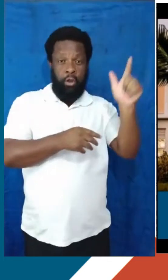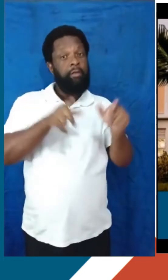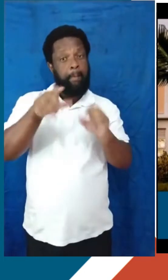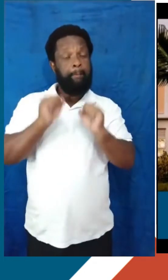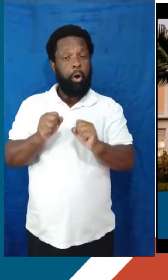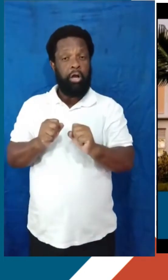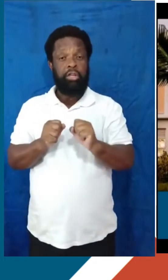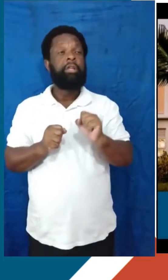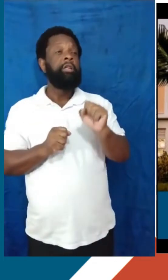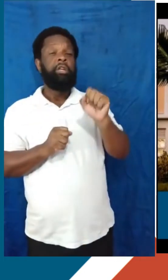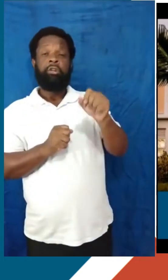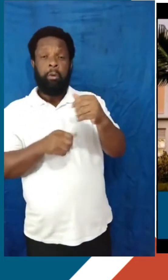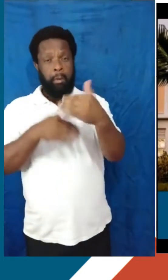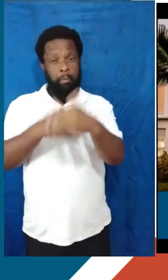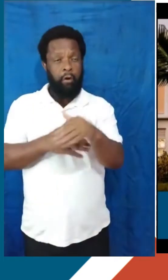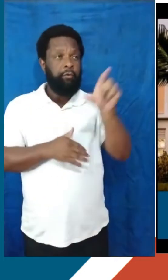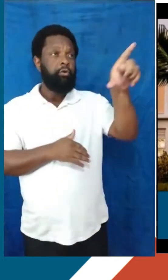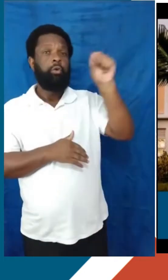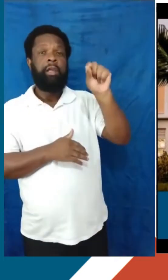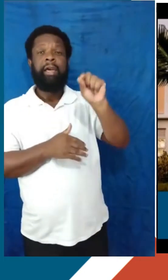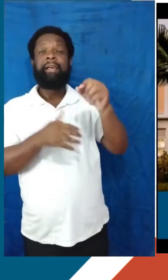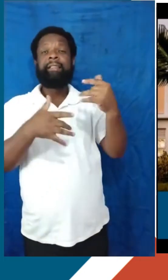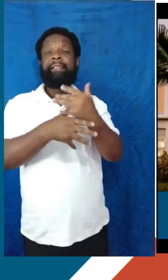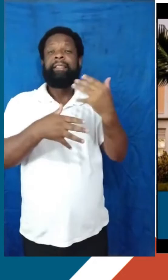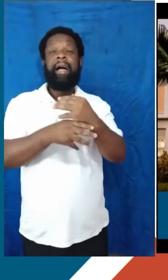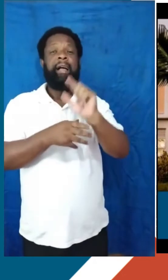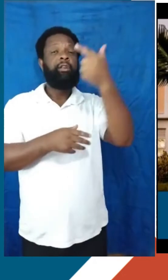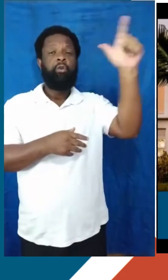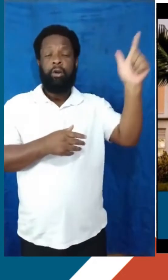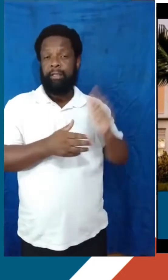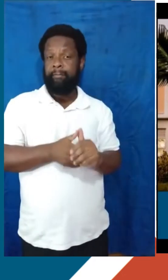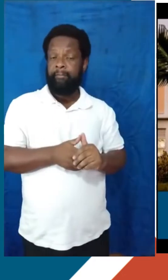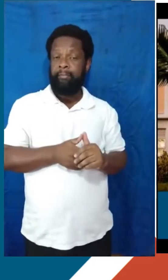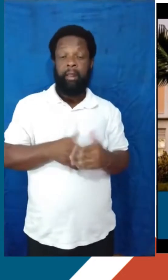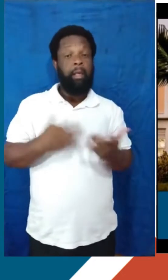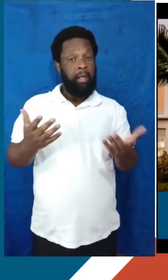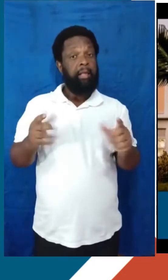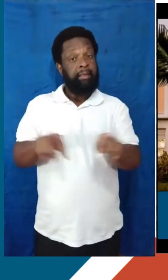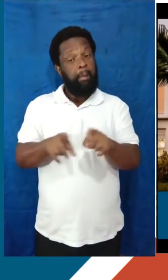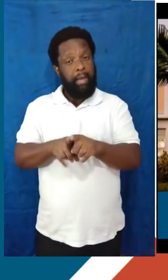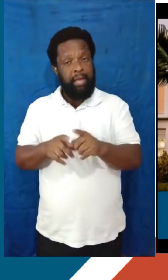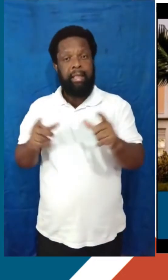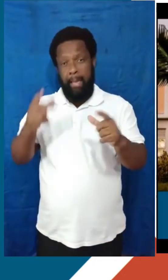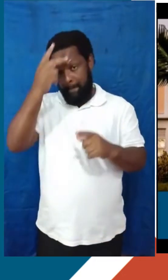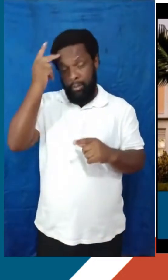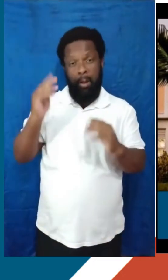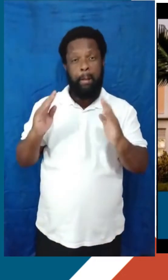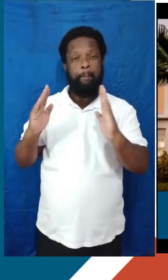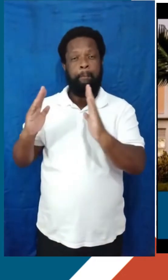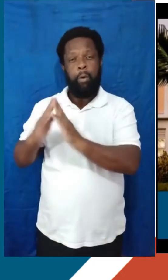candidatarem para universidades fora do estado e da cidade do Rio de Janeiro. Então, não esqueçam dessa possibilidade, né, também tem pessoas que moram, né, em cidades